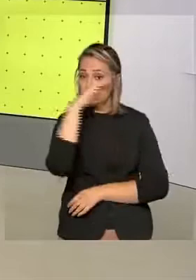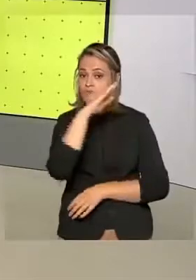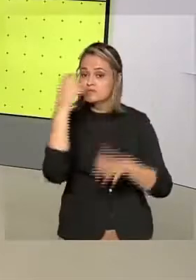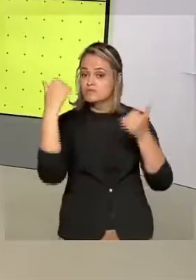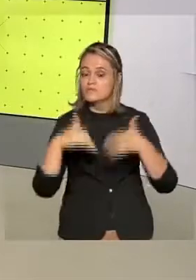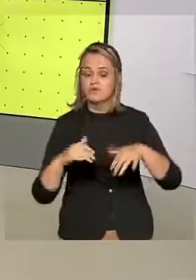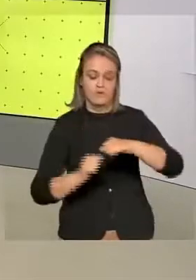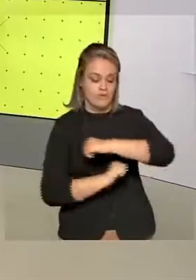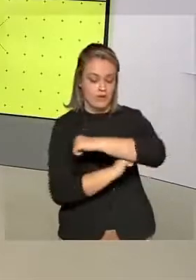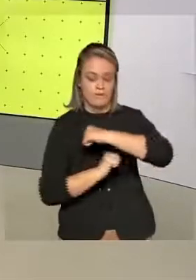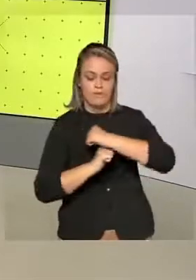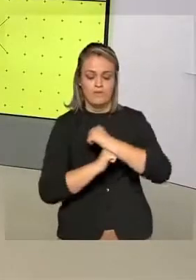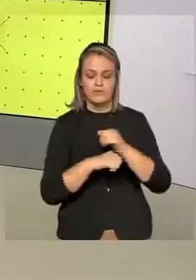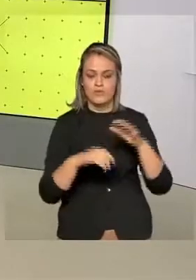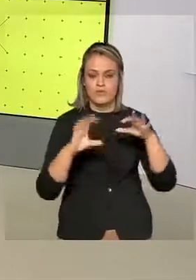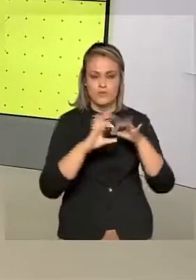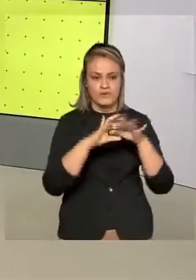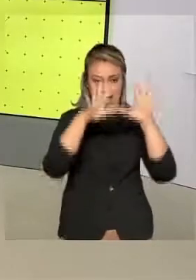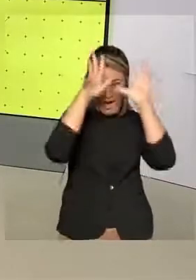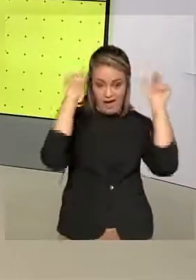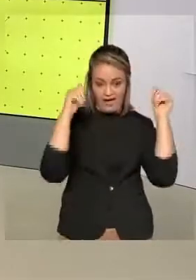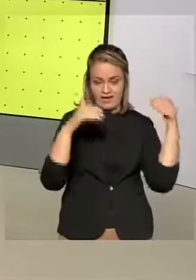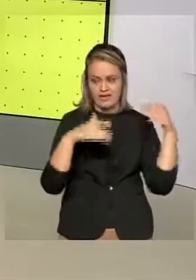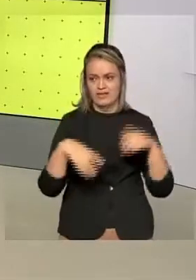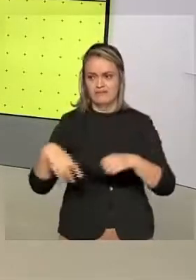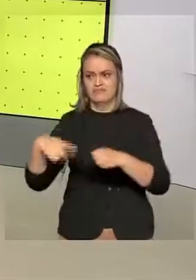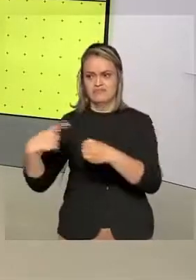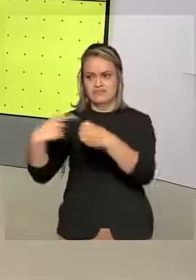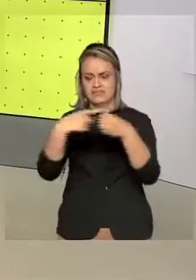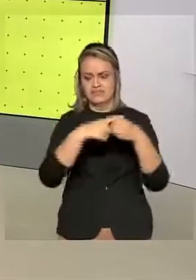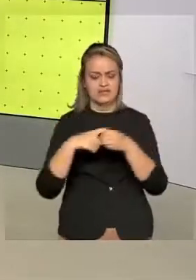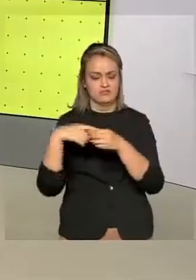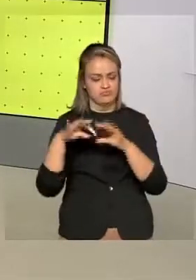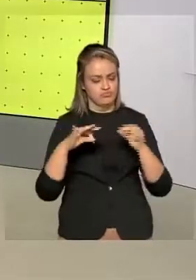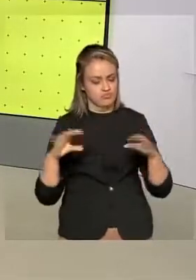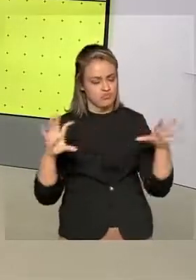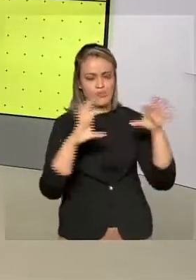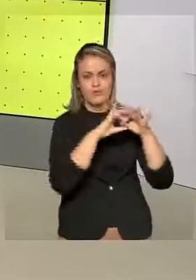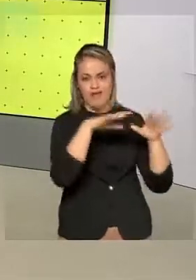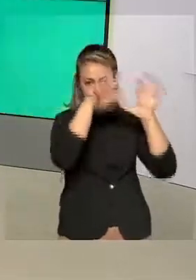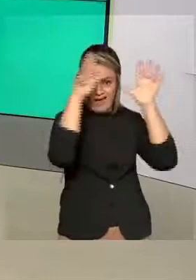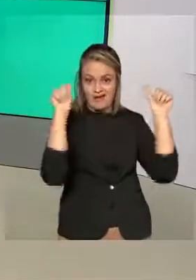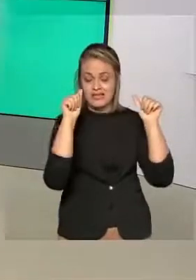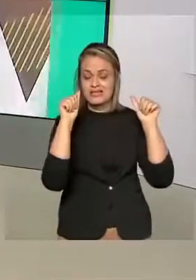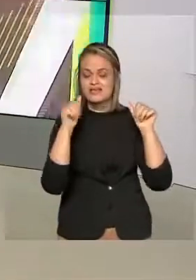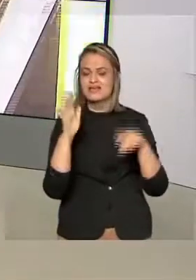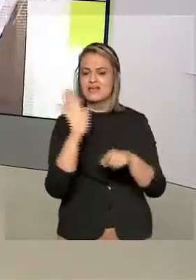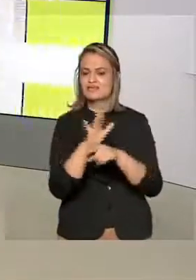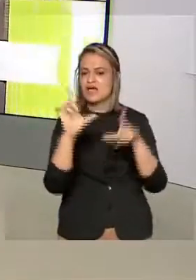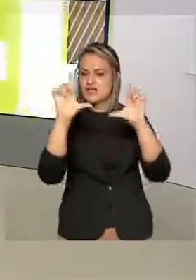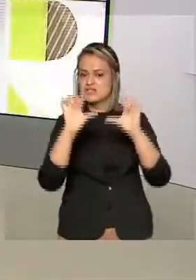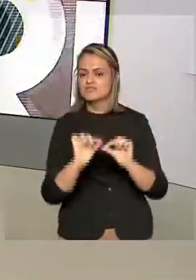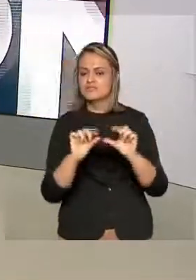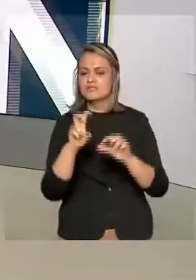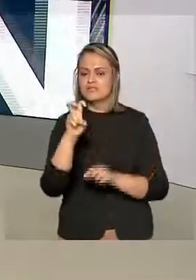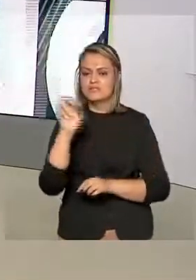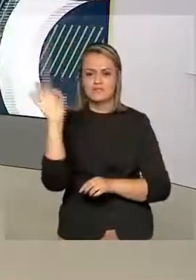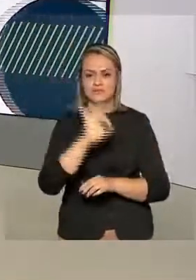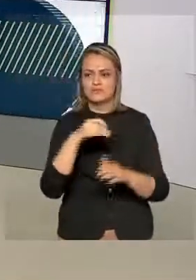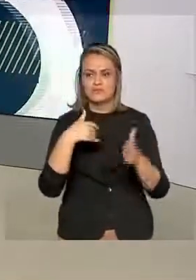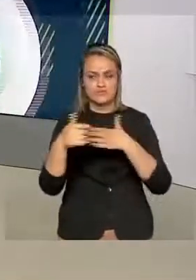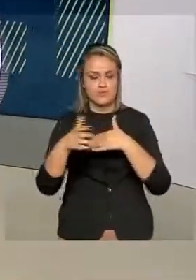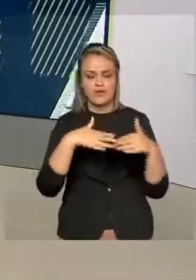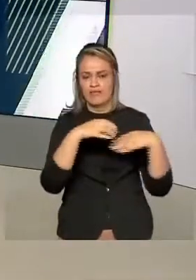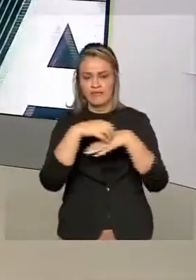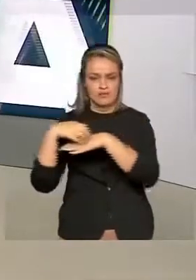ponte vai unir o Acre ao restante do país e que com a ponte haverá a redução de 5% de tudo o que depende